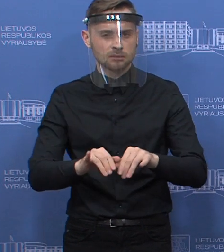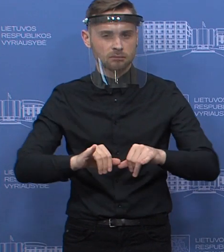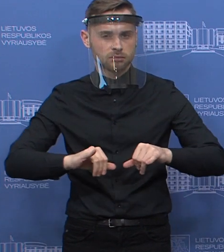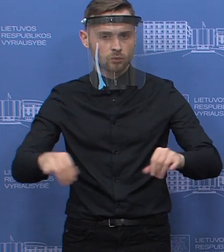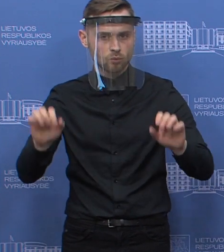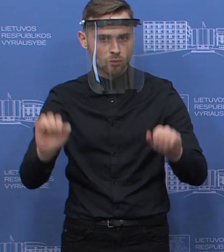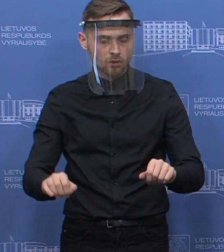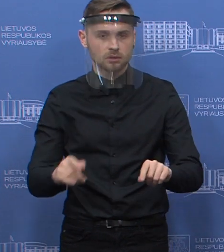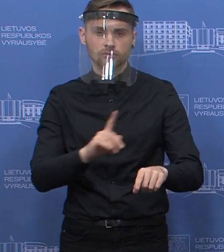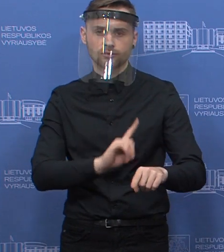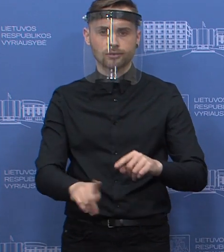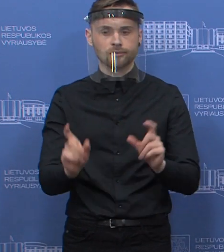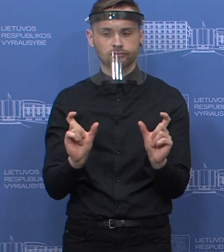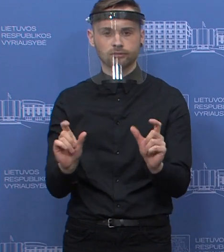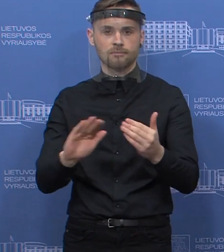bus nedėlsint priimti.